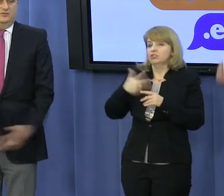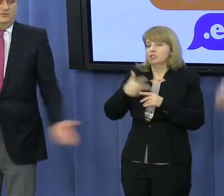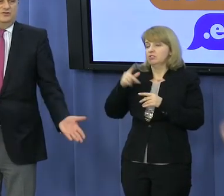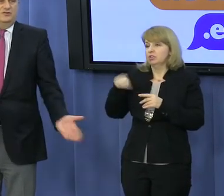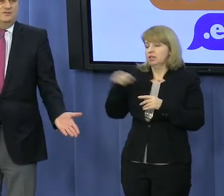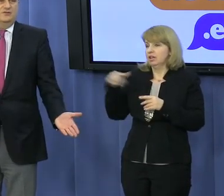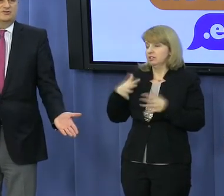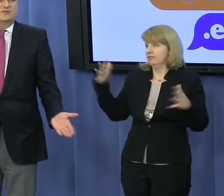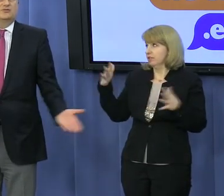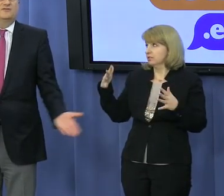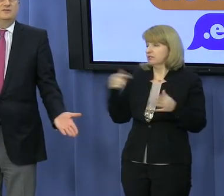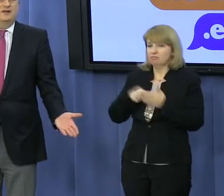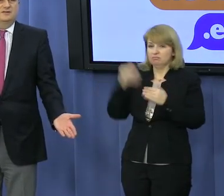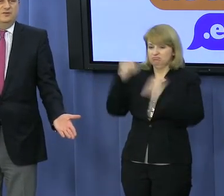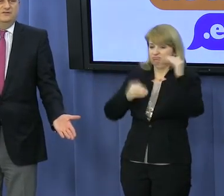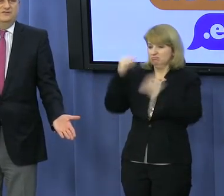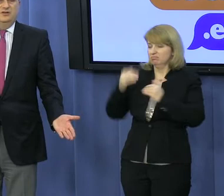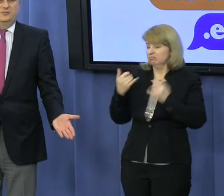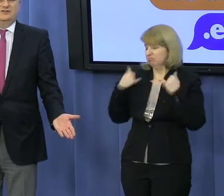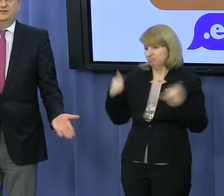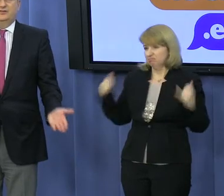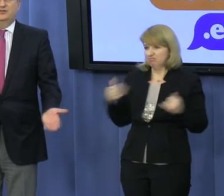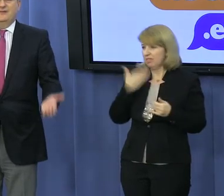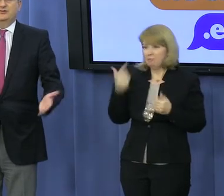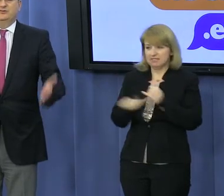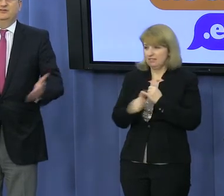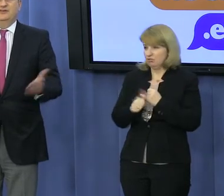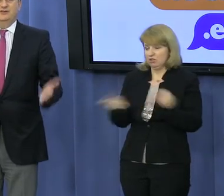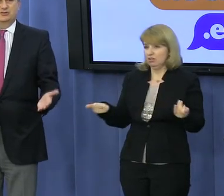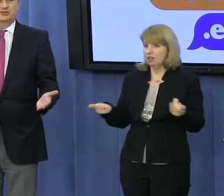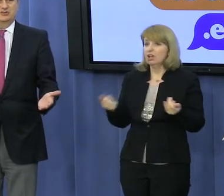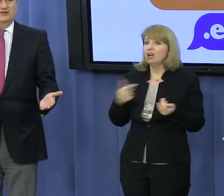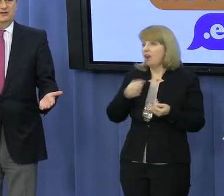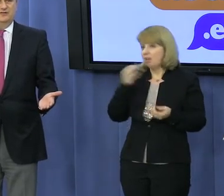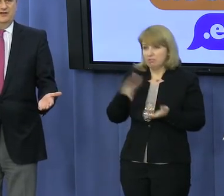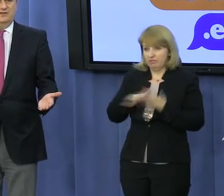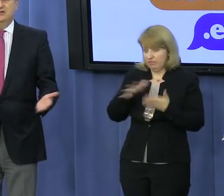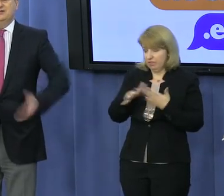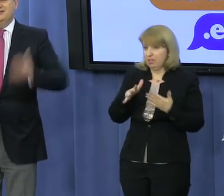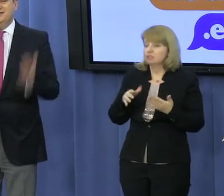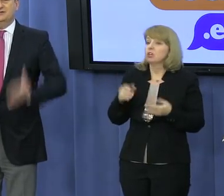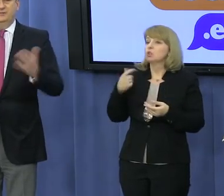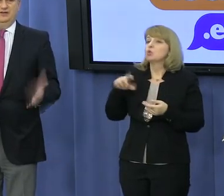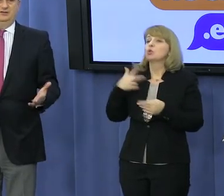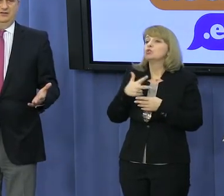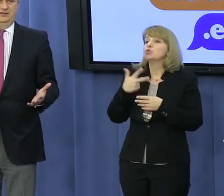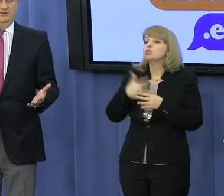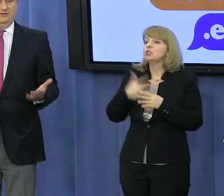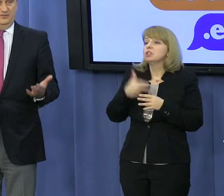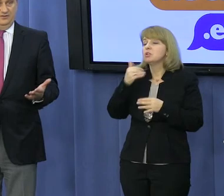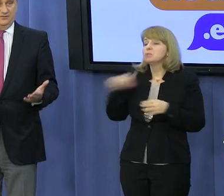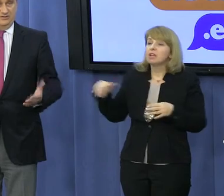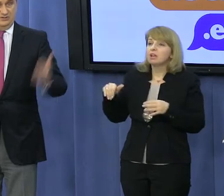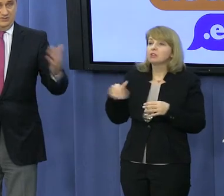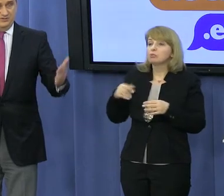Tak jak dzisiaj. Te proporcje się nie zmienią. Oczywiście zmienią się w minimalny sposób. Więc postawienie dzisiaj na to, że my wydamy 130 miliardów na armię, nic kompletnie nie da.